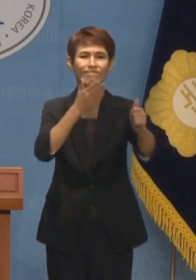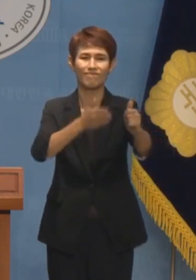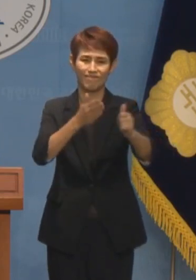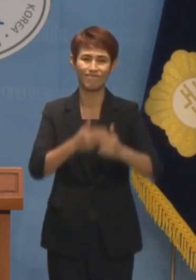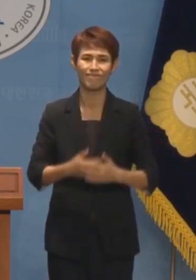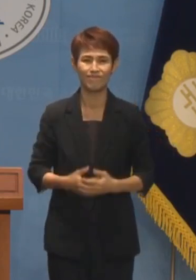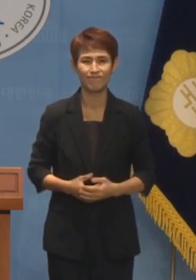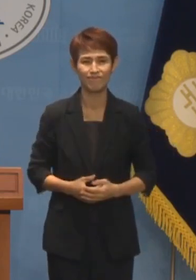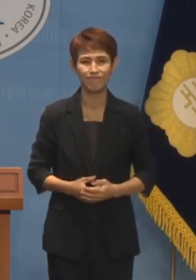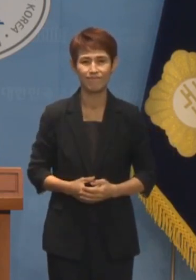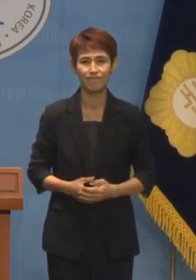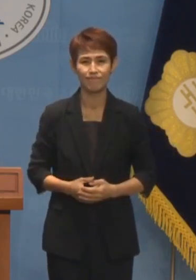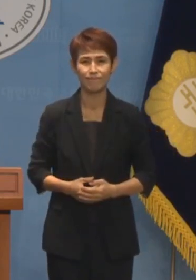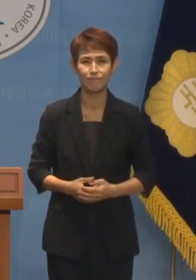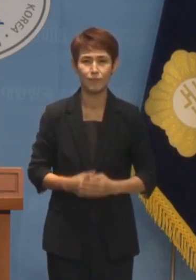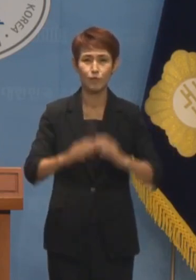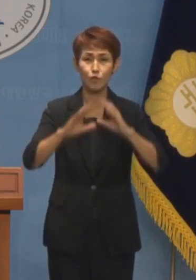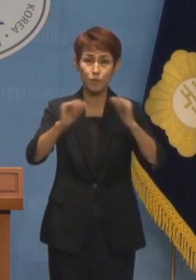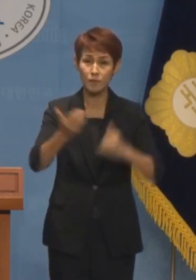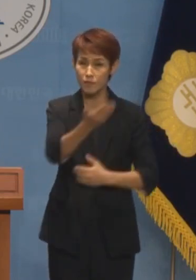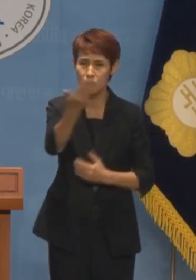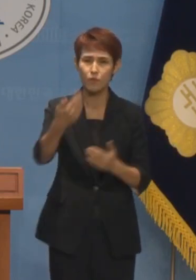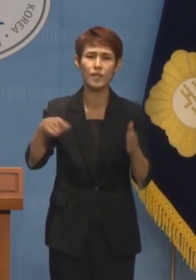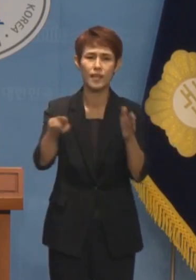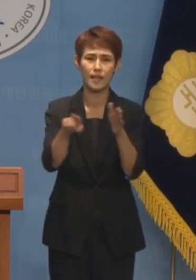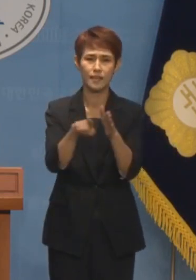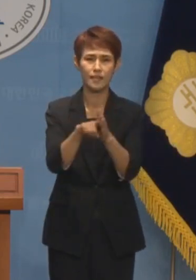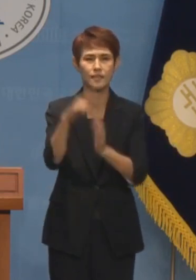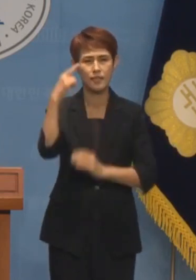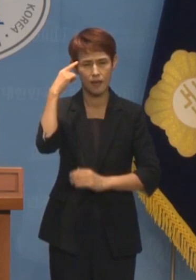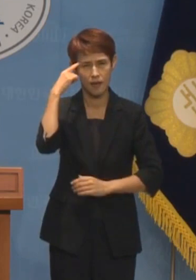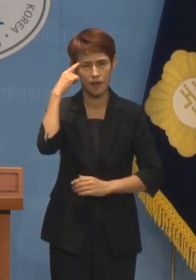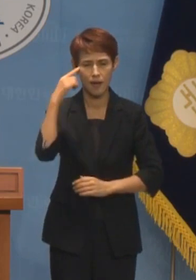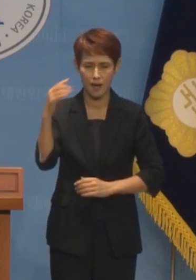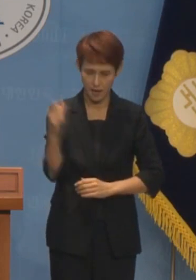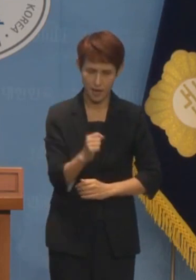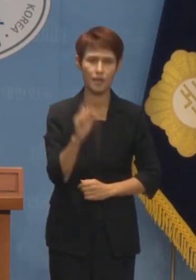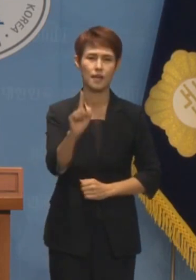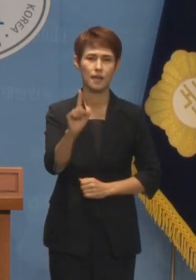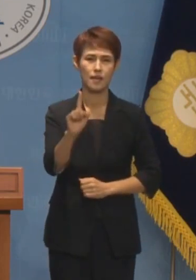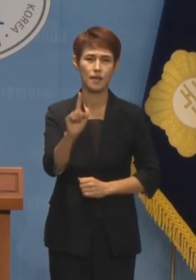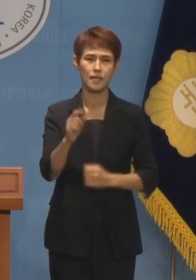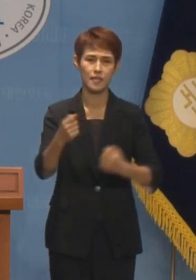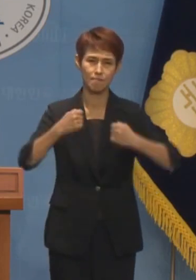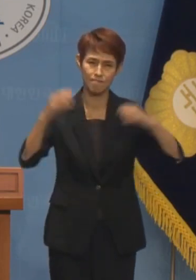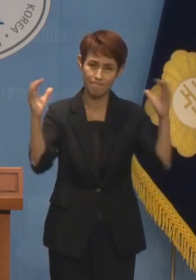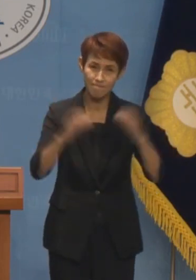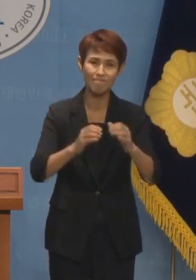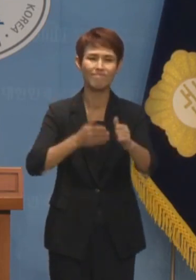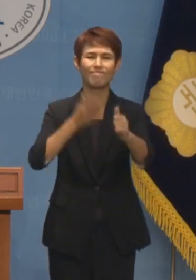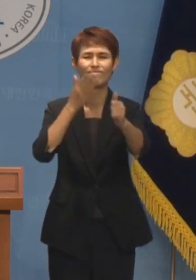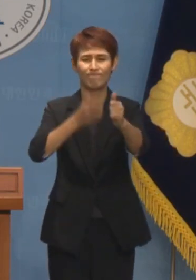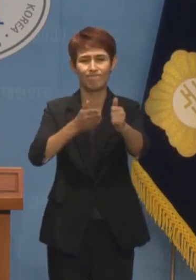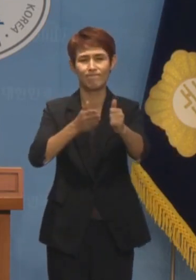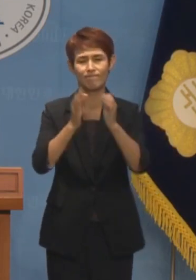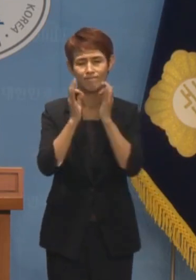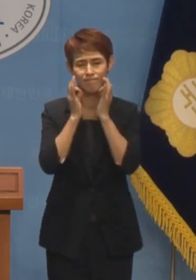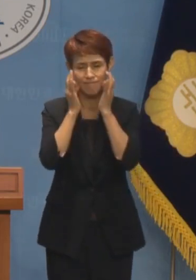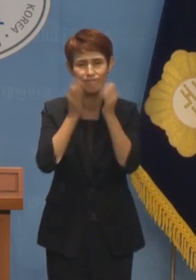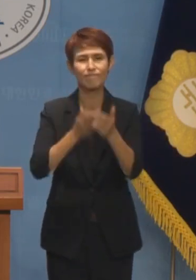당부드립니다 오직 국민만을 위한다는 그 한 가지로 함께 해주실 것을 간곡히